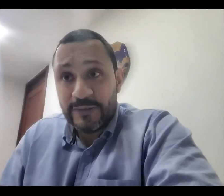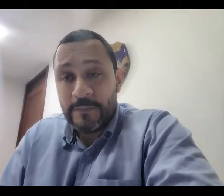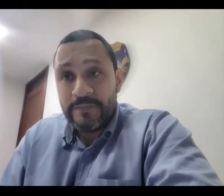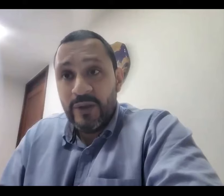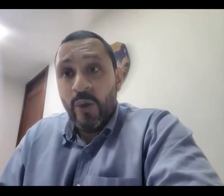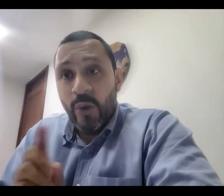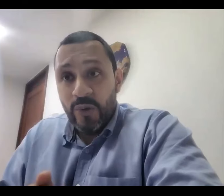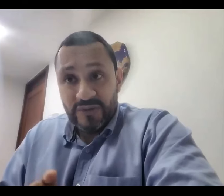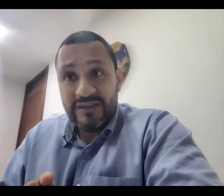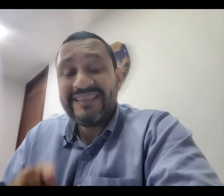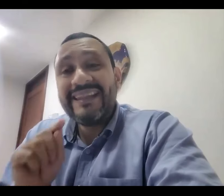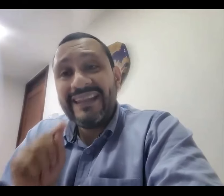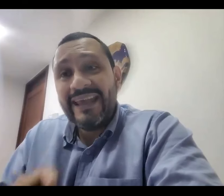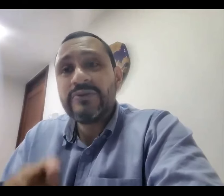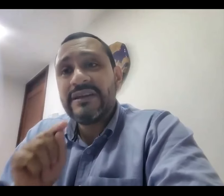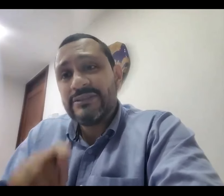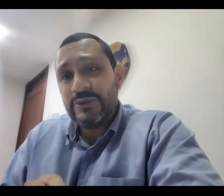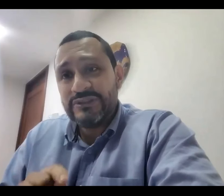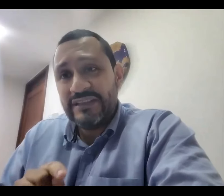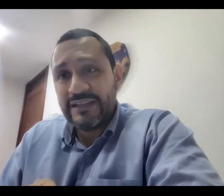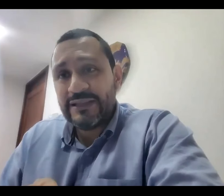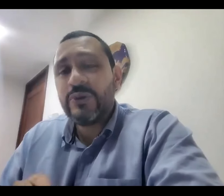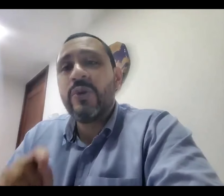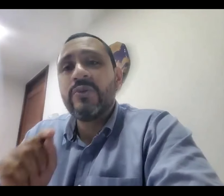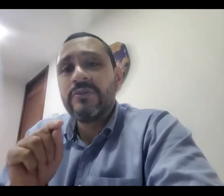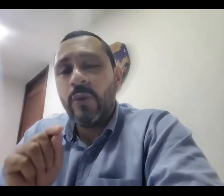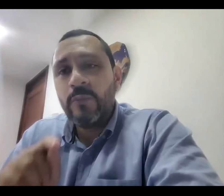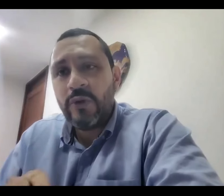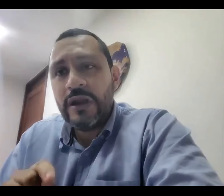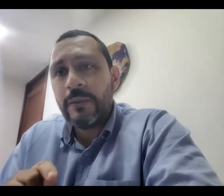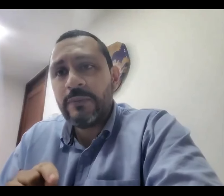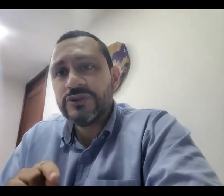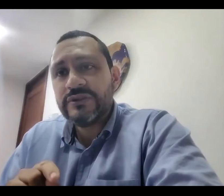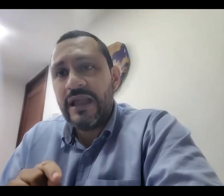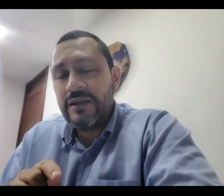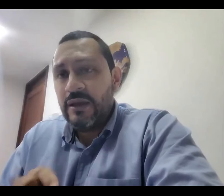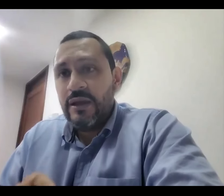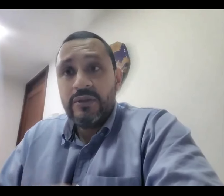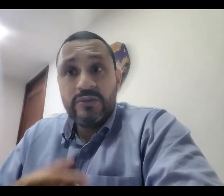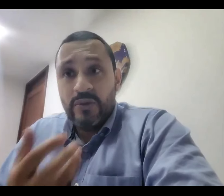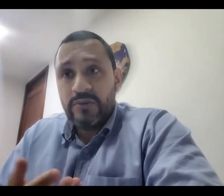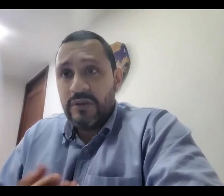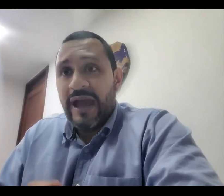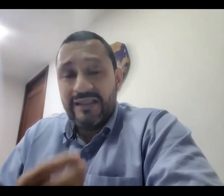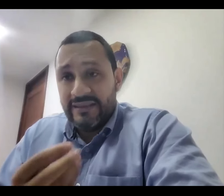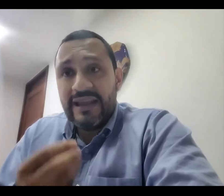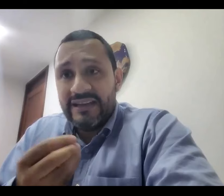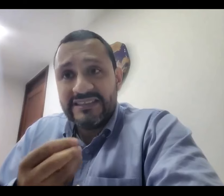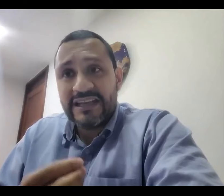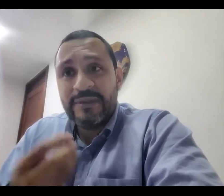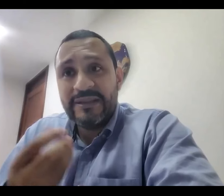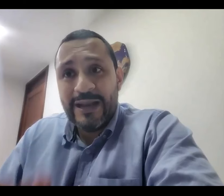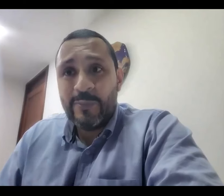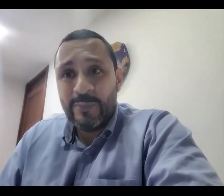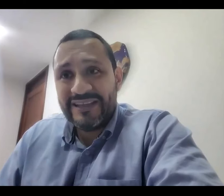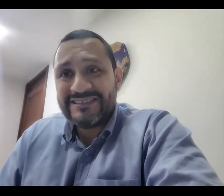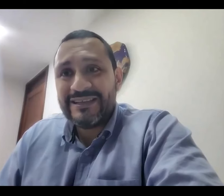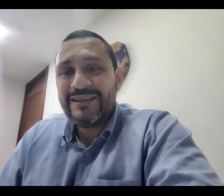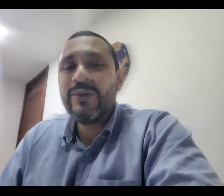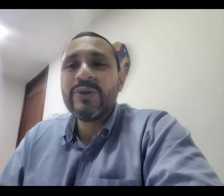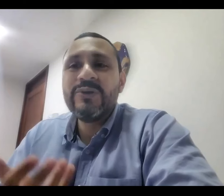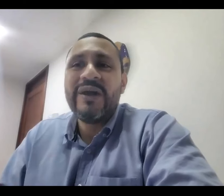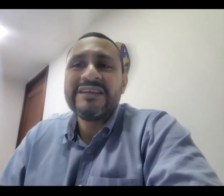psiquiátrico ojo tener un trastorno psiquiátrico o un problema emocional no altera necesariamente la